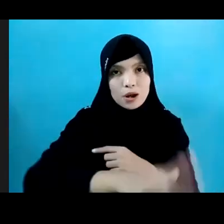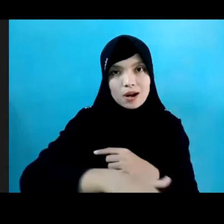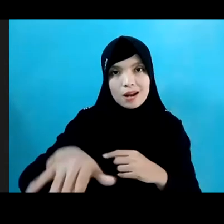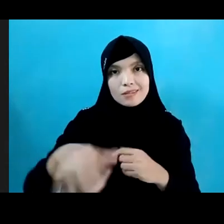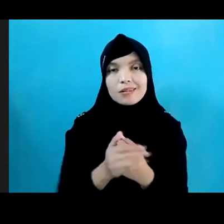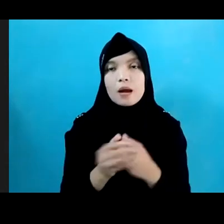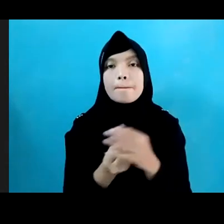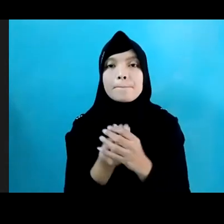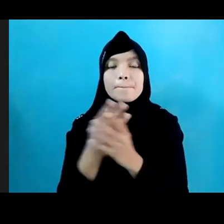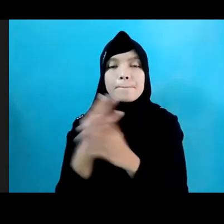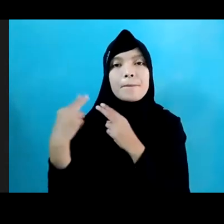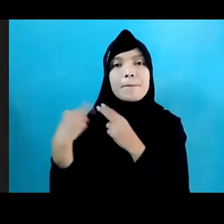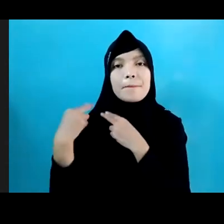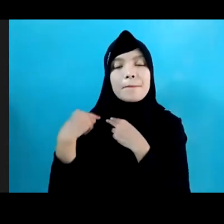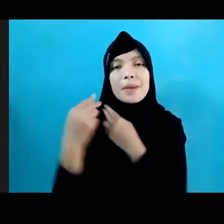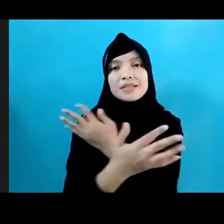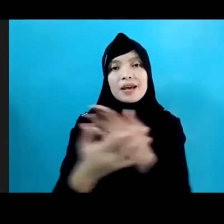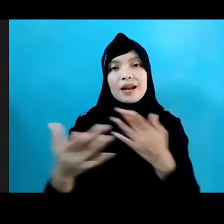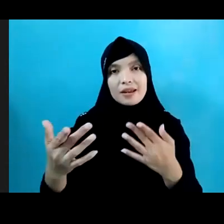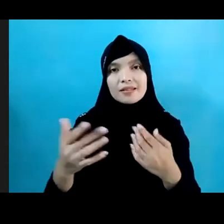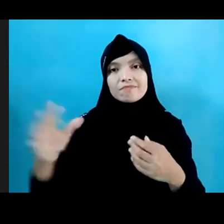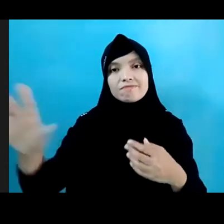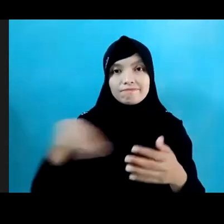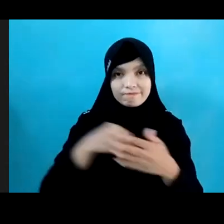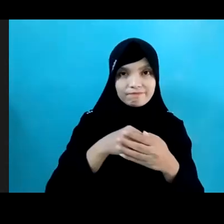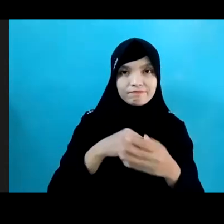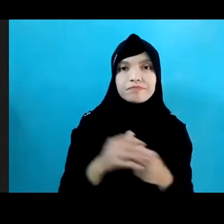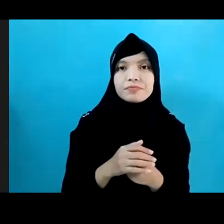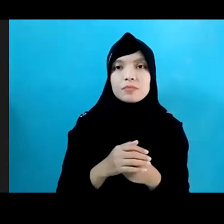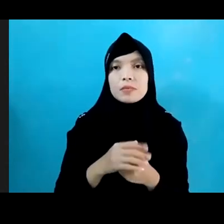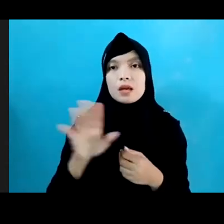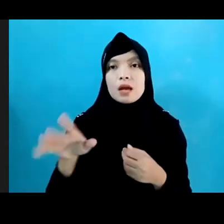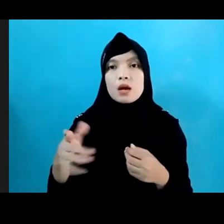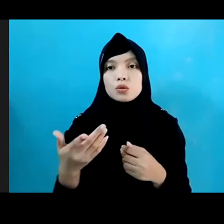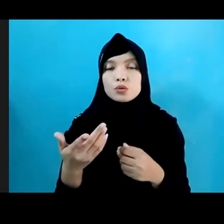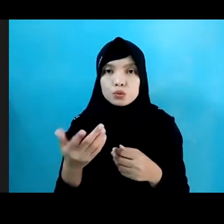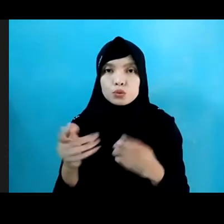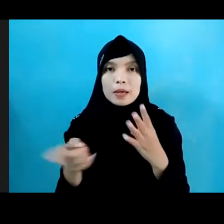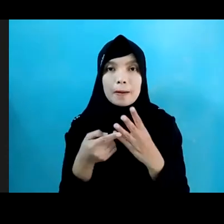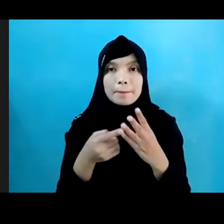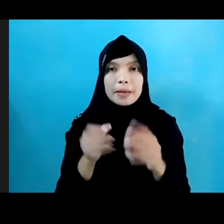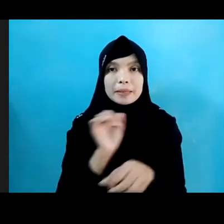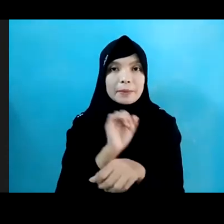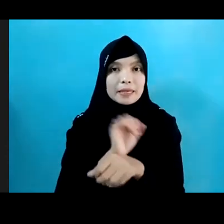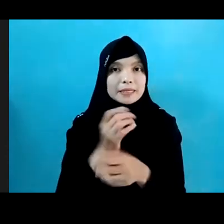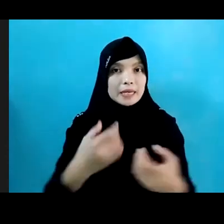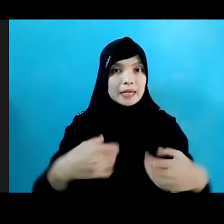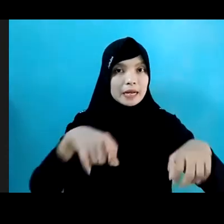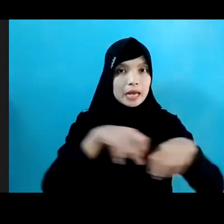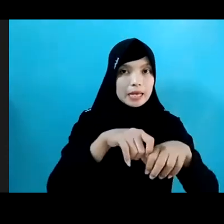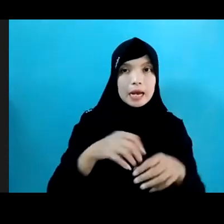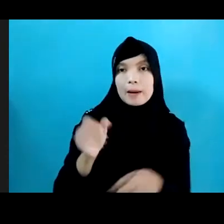Peran Serta Masyarakat Dalam Hal Yang Keempat Untuk Pekerjaan Yang Layak Dan Hapus Pekerjaan Anak